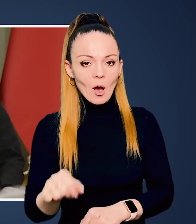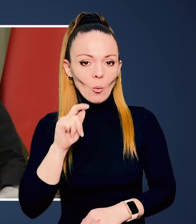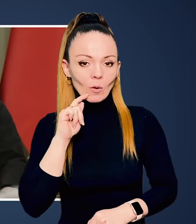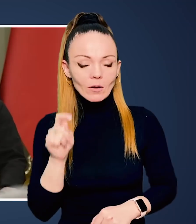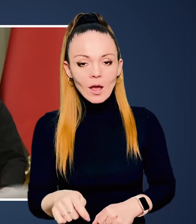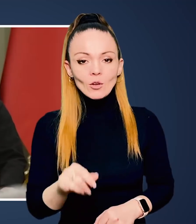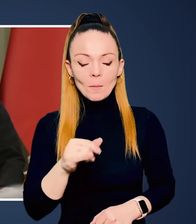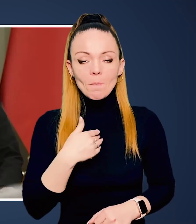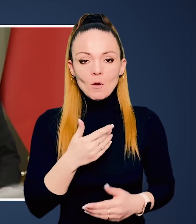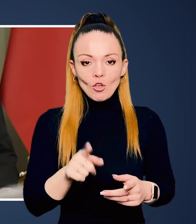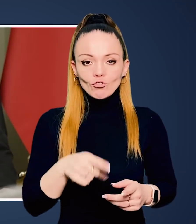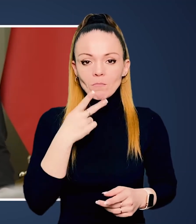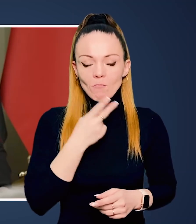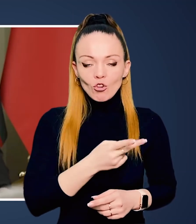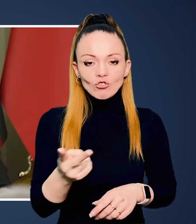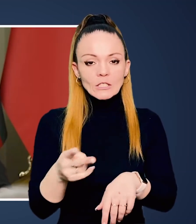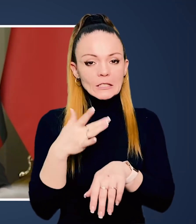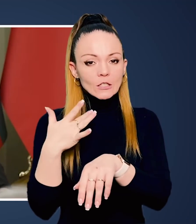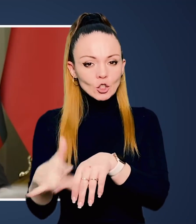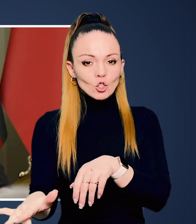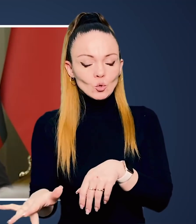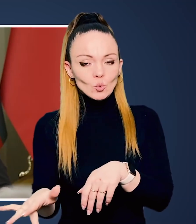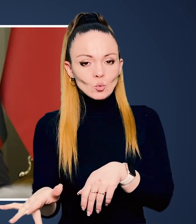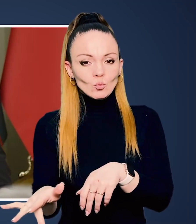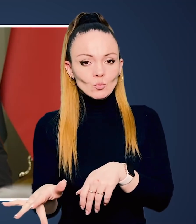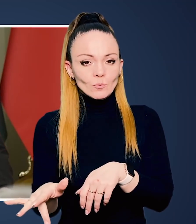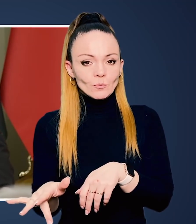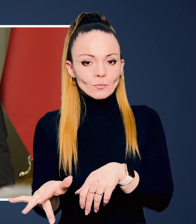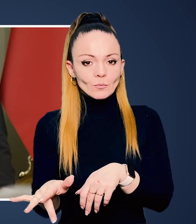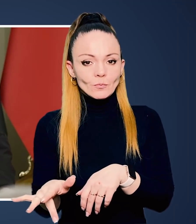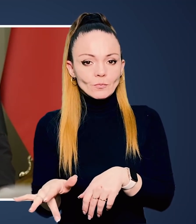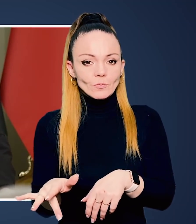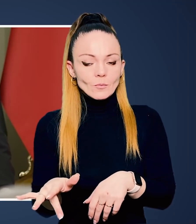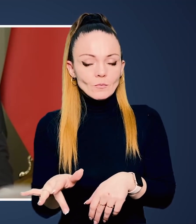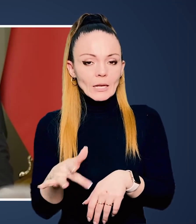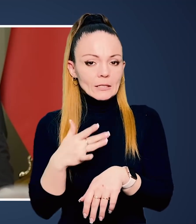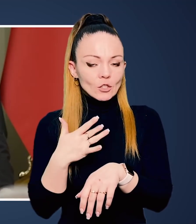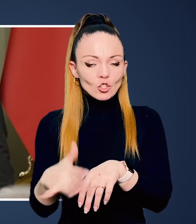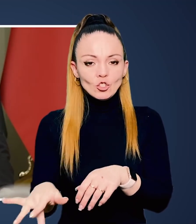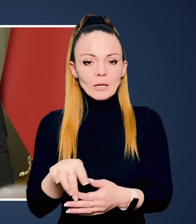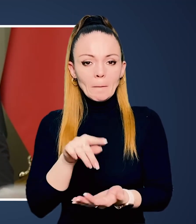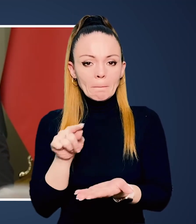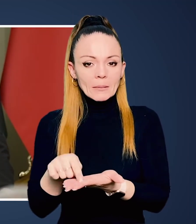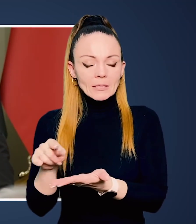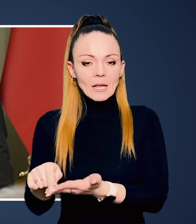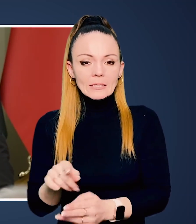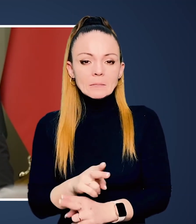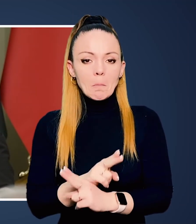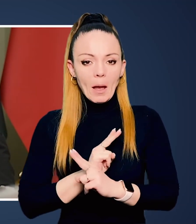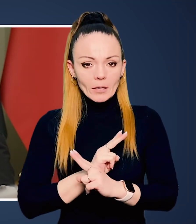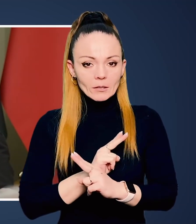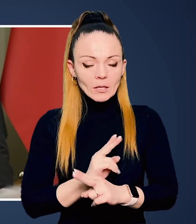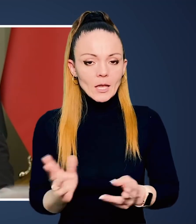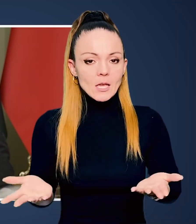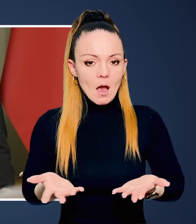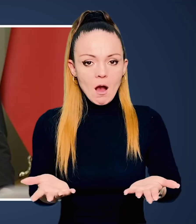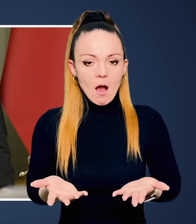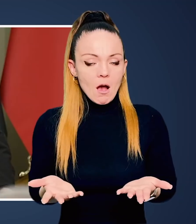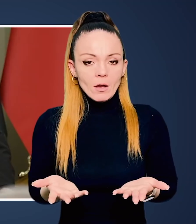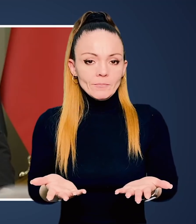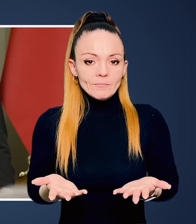за Україну. І бачили ми теж знищені місця смерть,